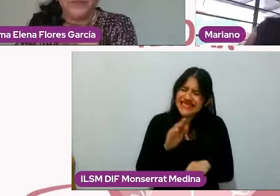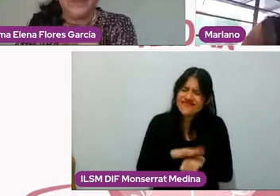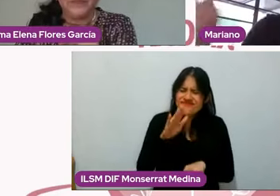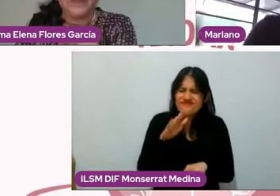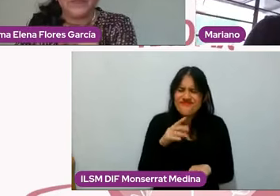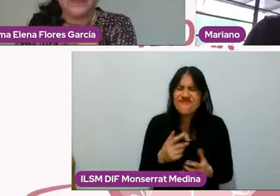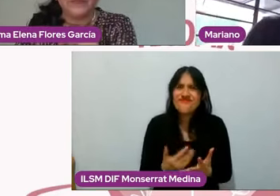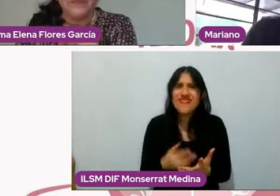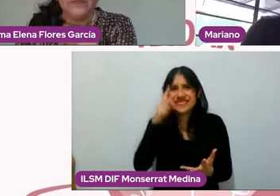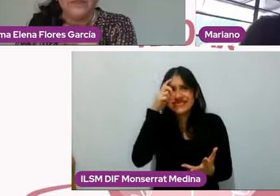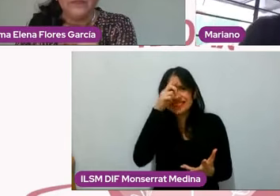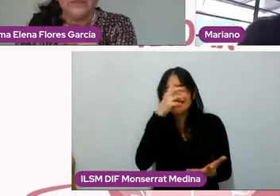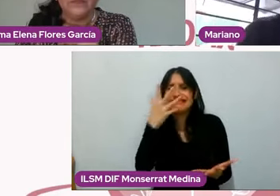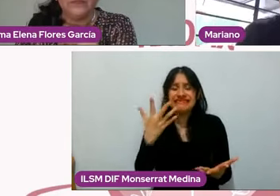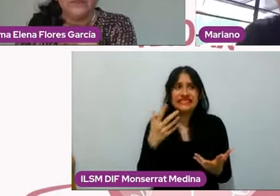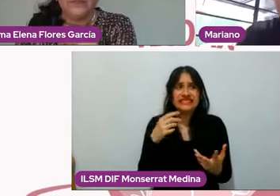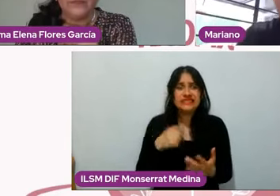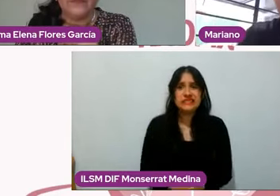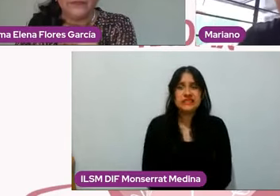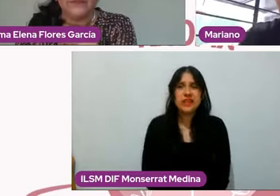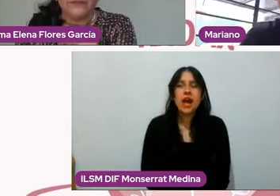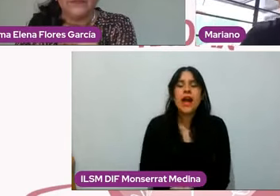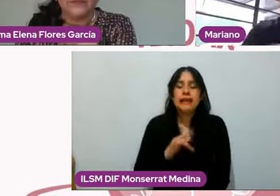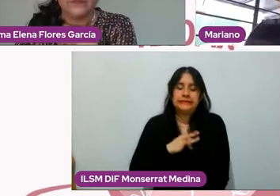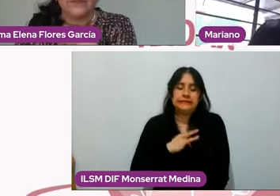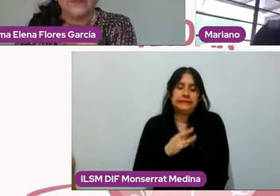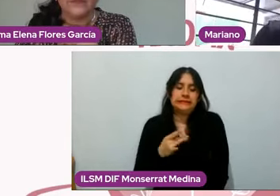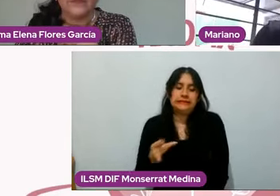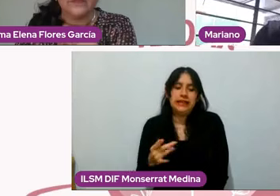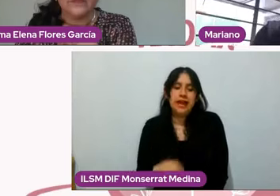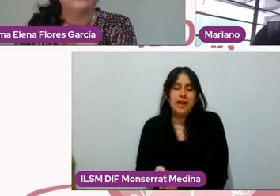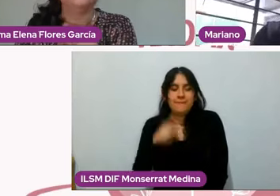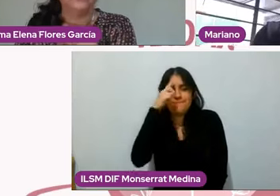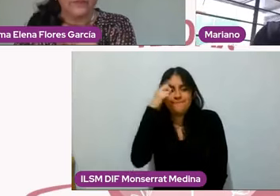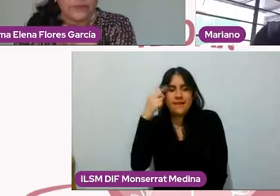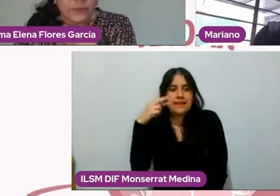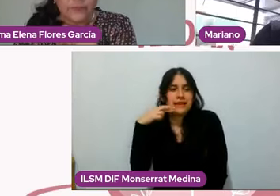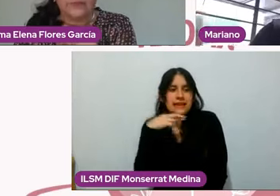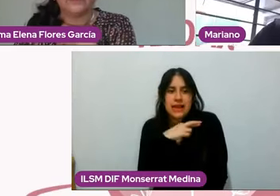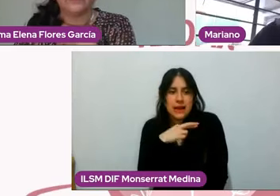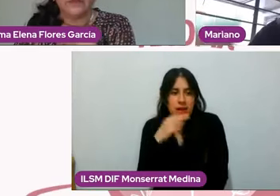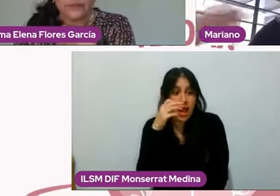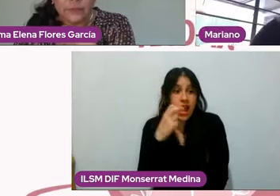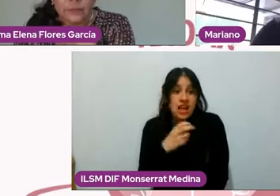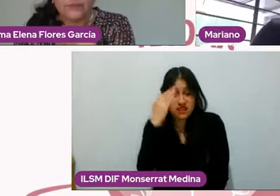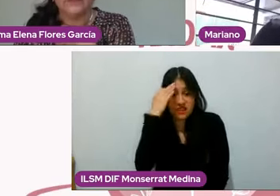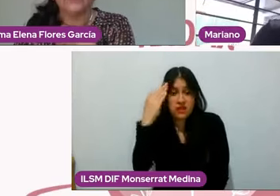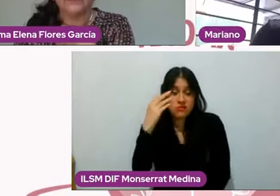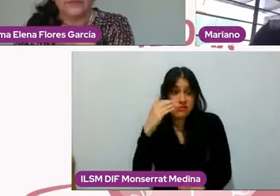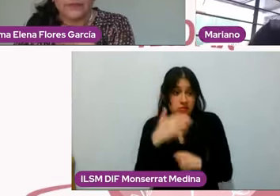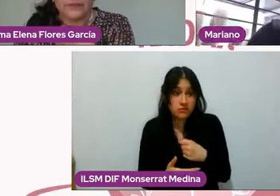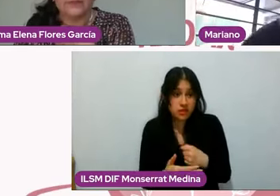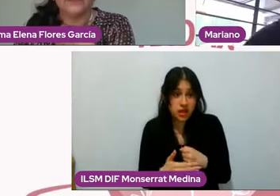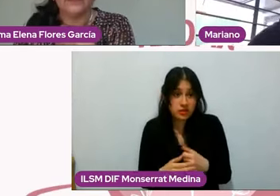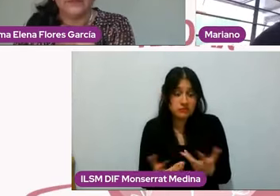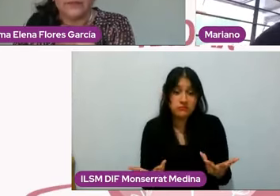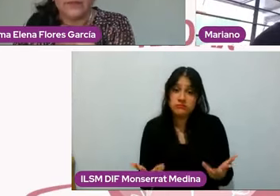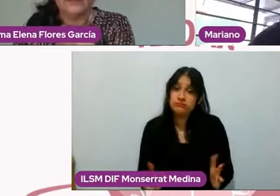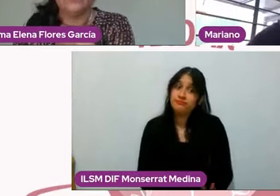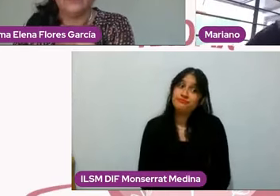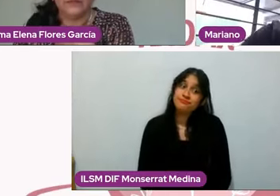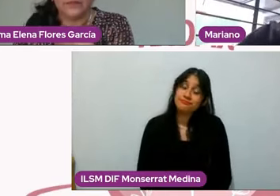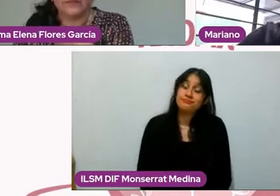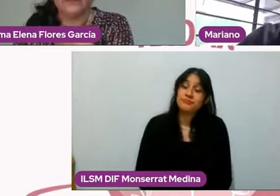Claro, el enamoramiento lo facilita mucho al principio, pero eso es una etapa que acaba, cuando se trasciende eso y ya esos